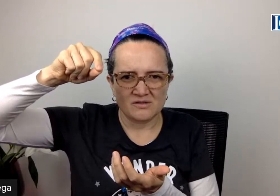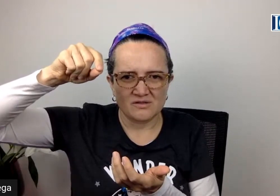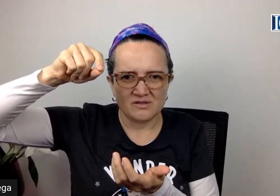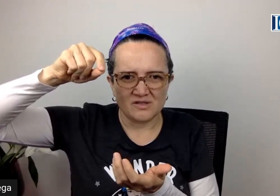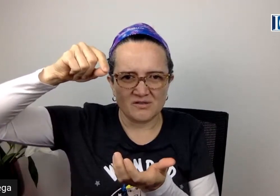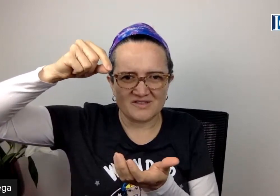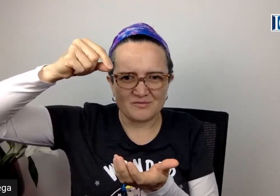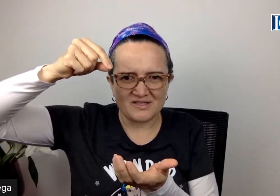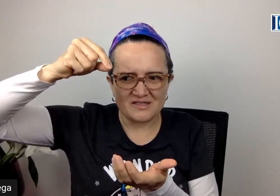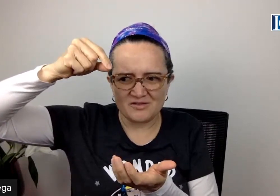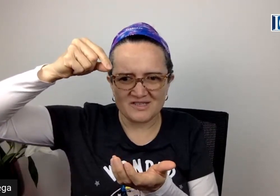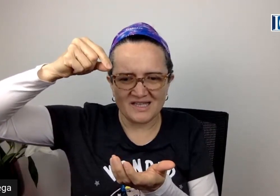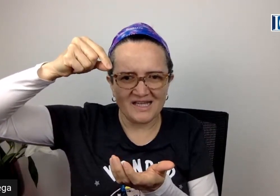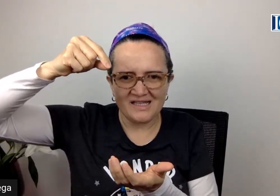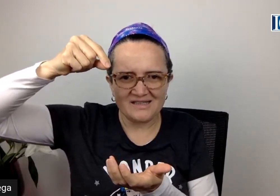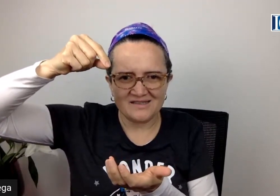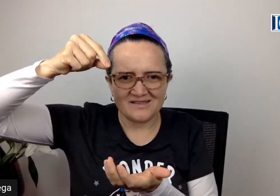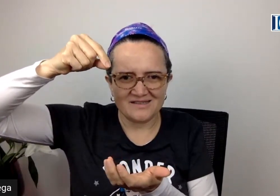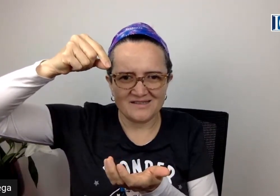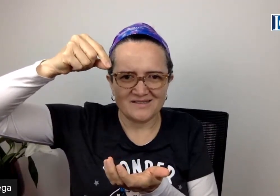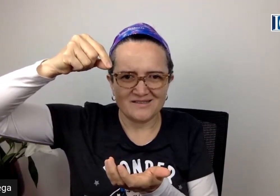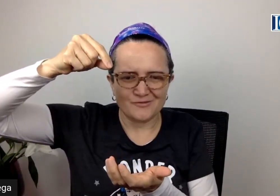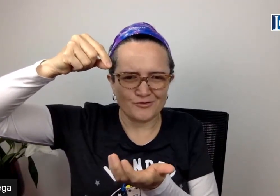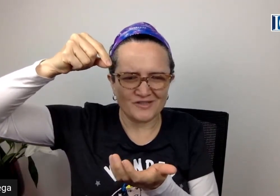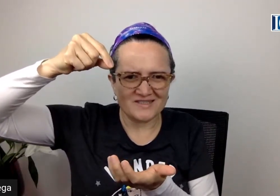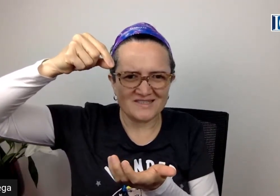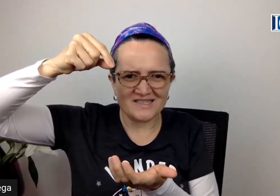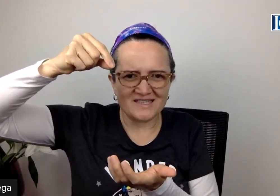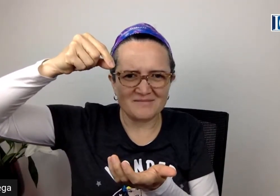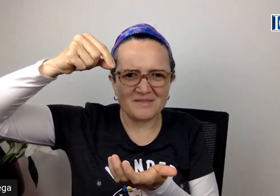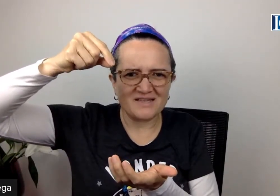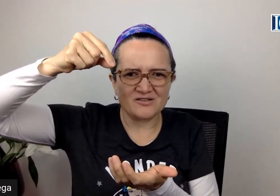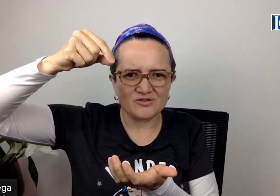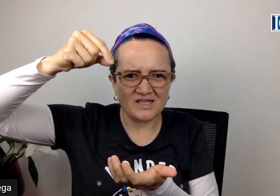y lo que estamos haciendo es hey tú no tienes que seguir intentándote